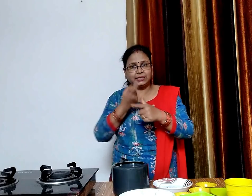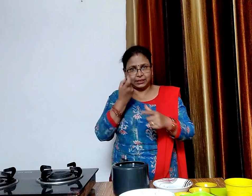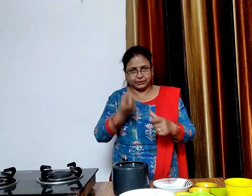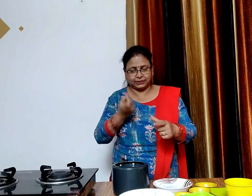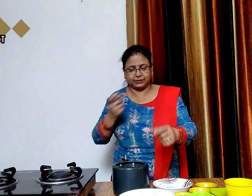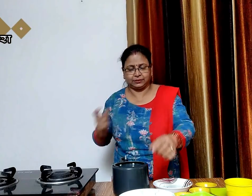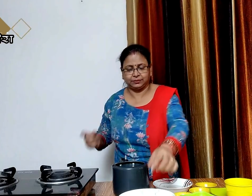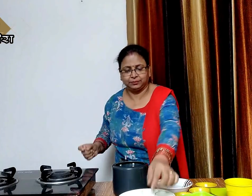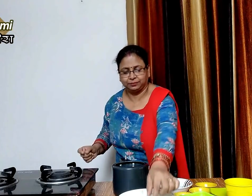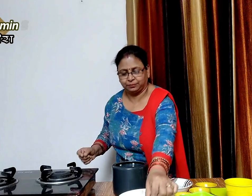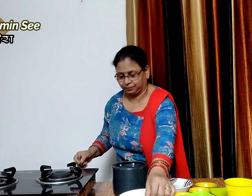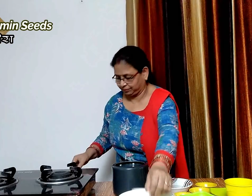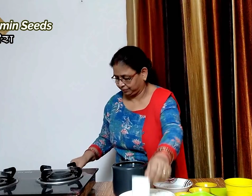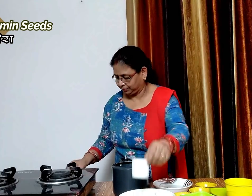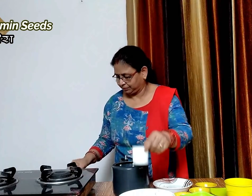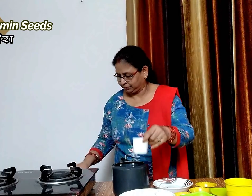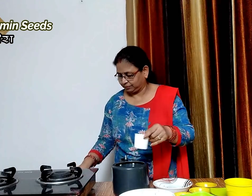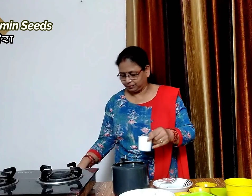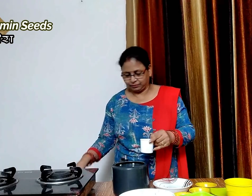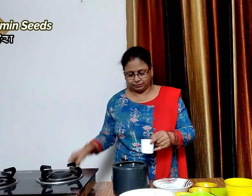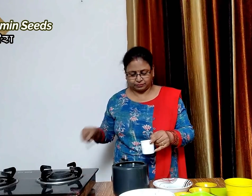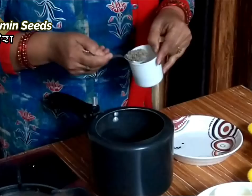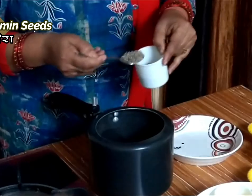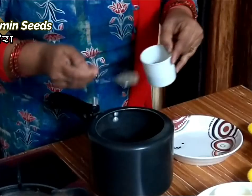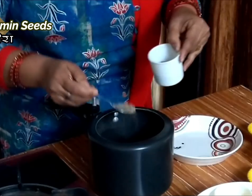एक चमज जीरा डाल कर कोकर को बंद कर देंगे